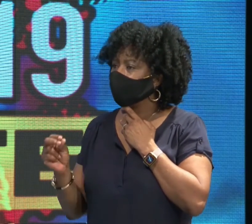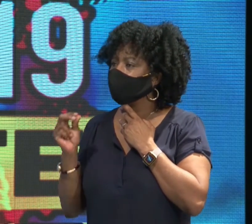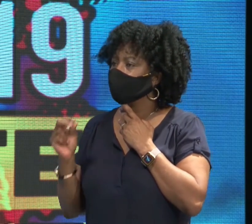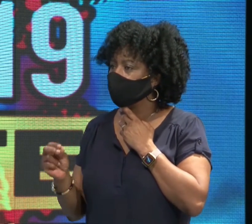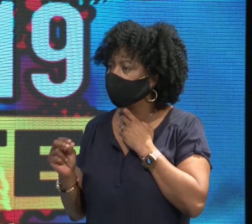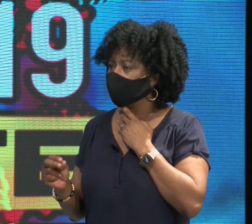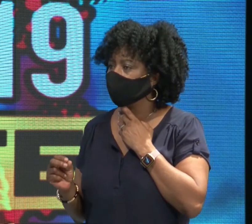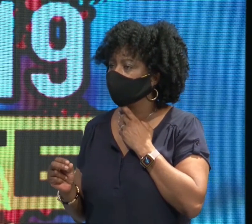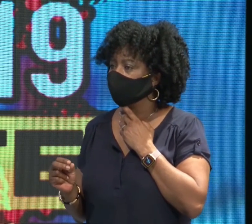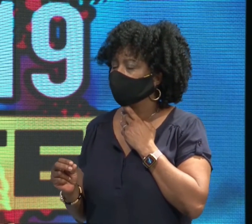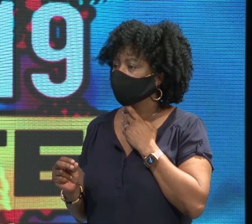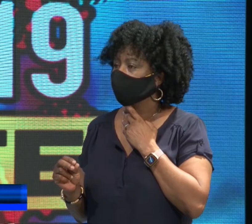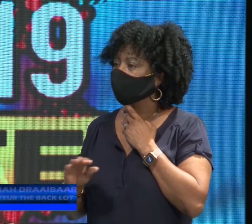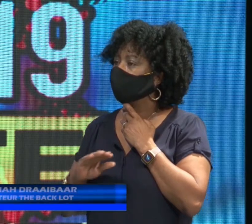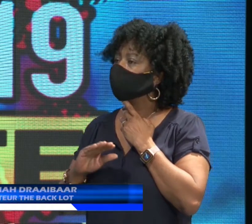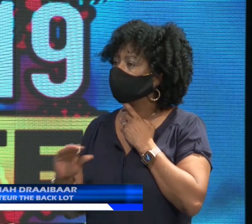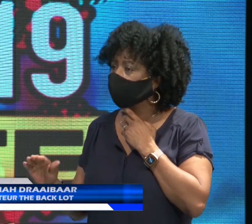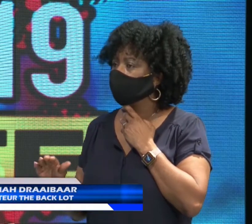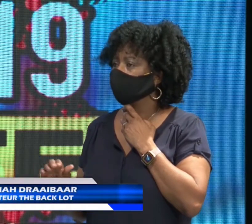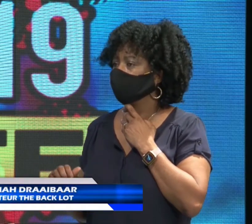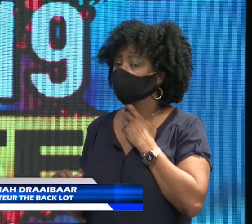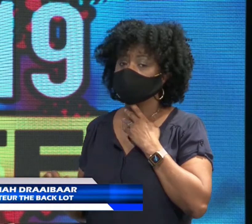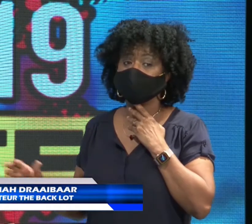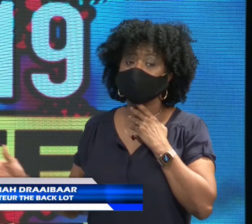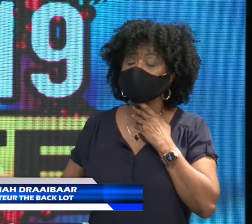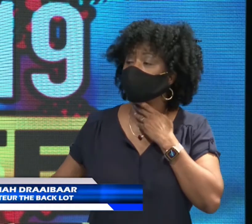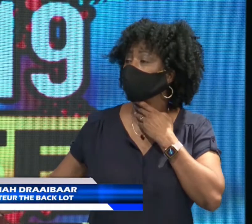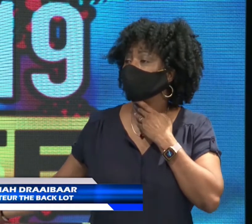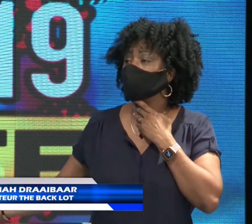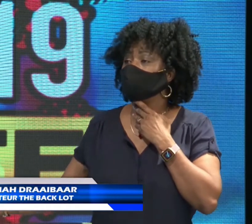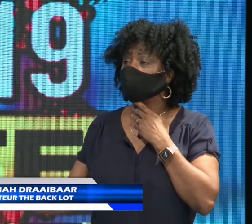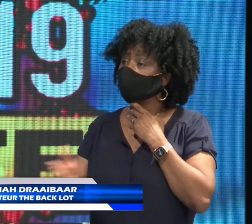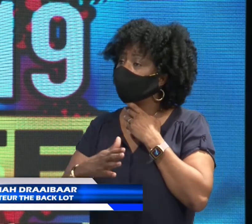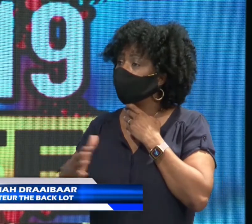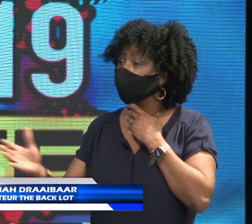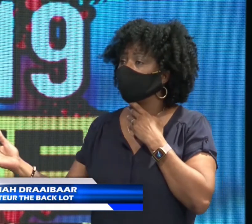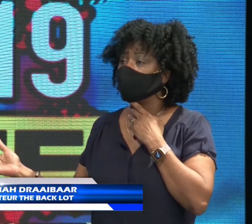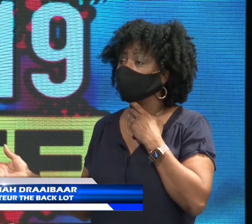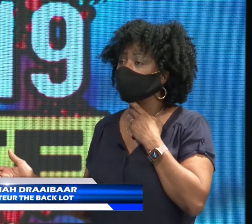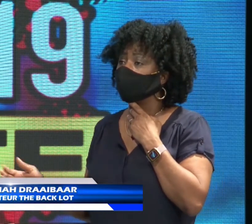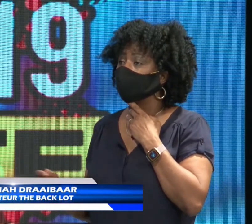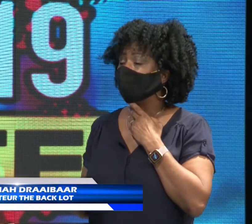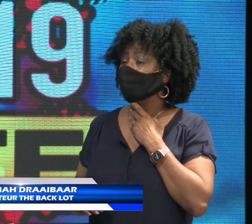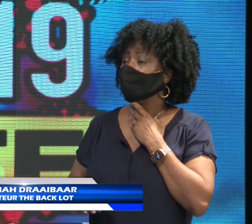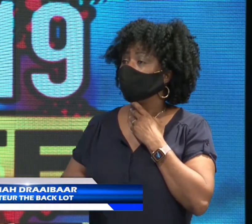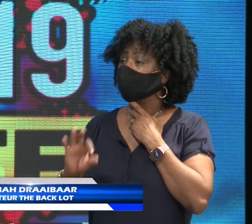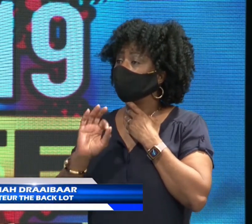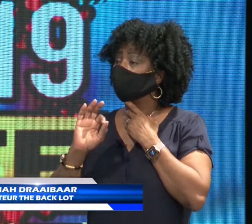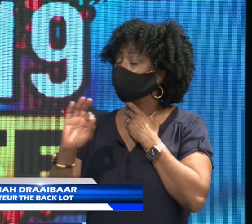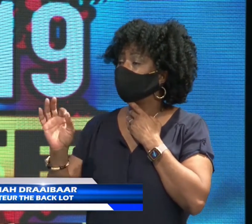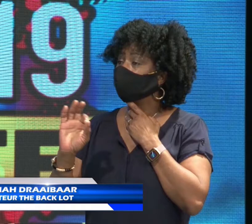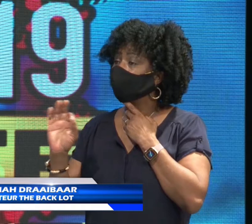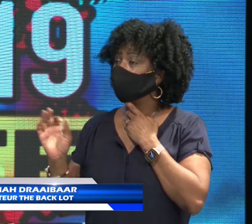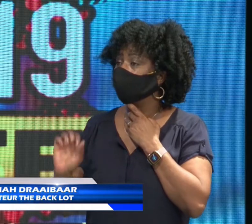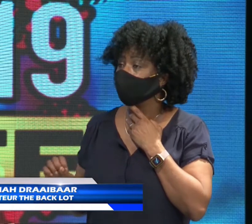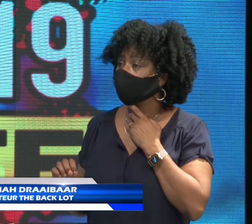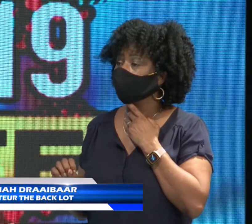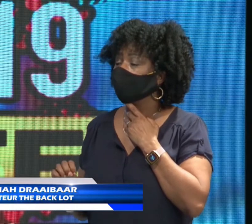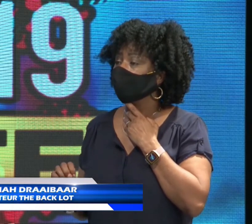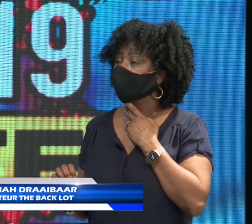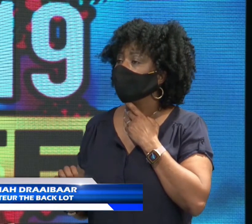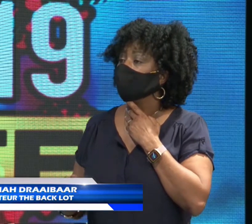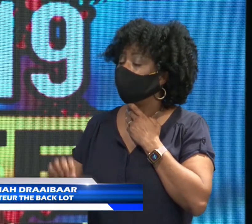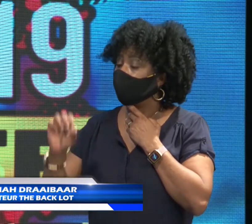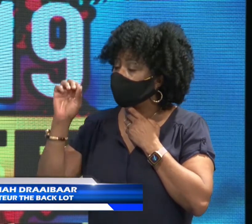deze mensen ziek worden, dan stopt het. Dan kan je een luxe villa hebben ingericht met de beste van het